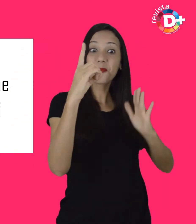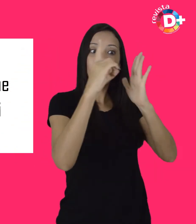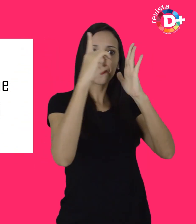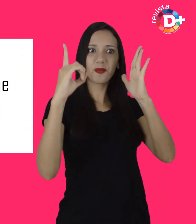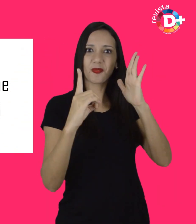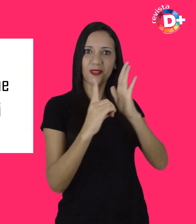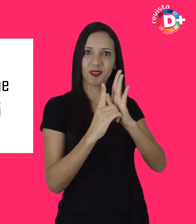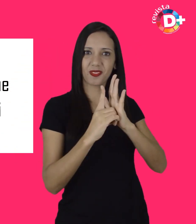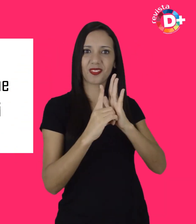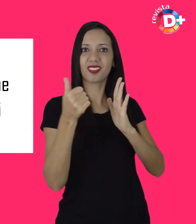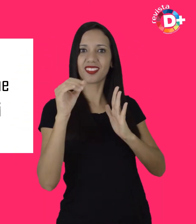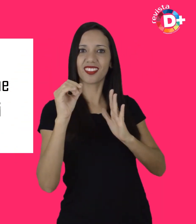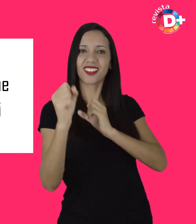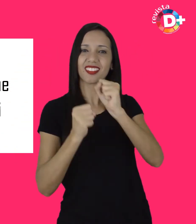Chefes Especiais